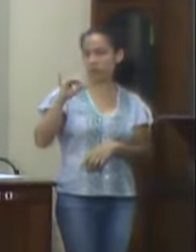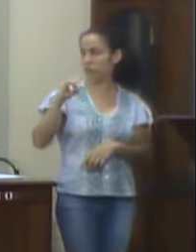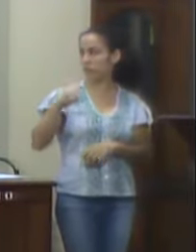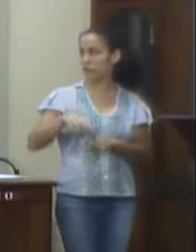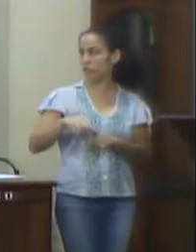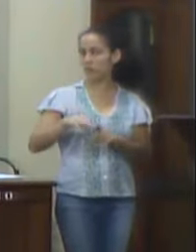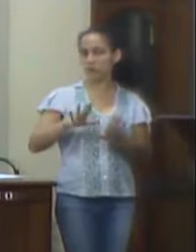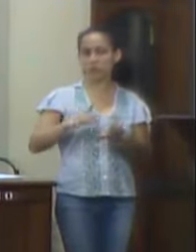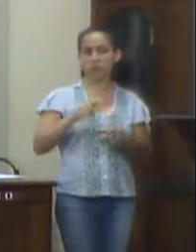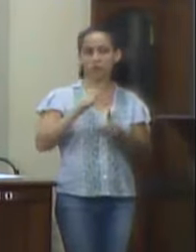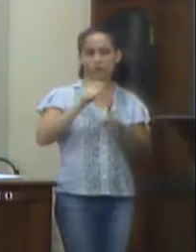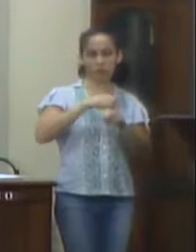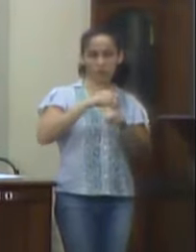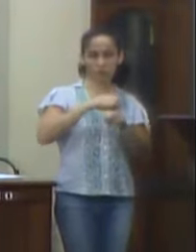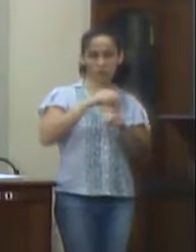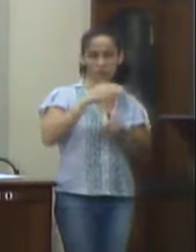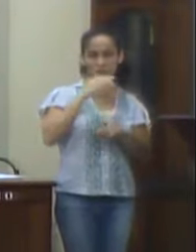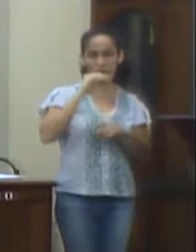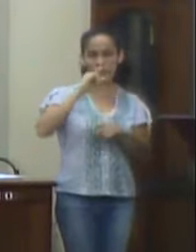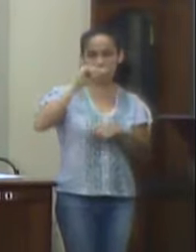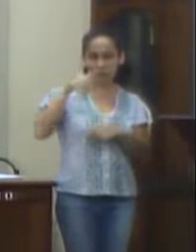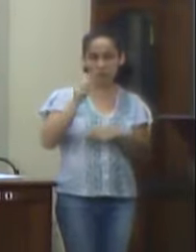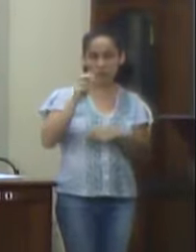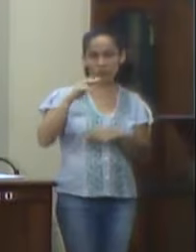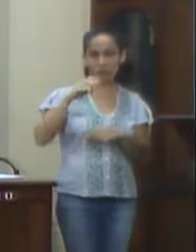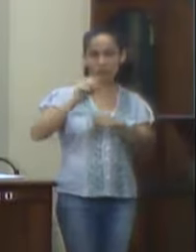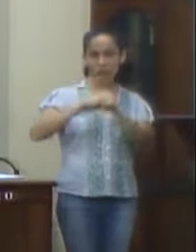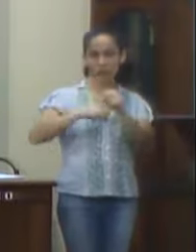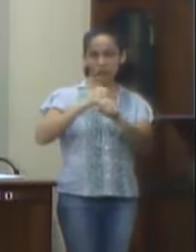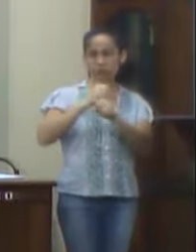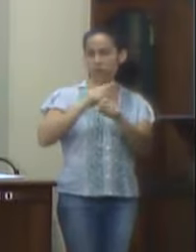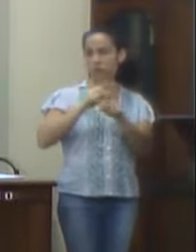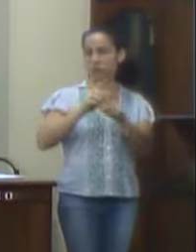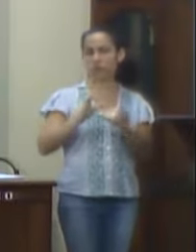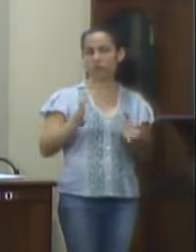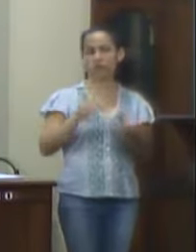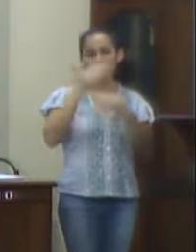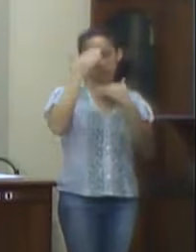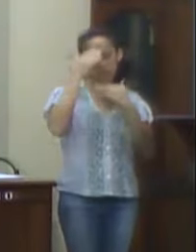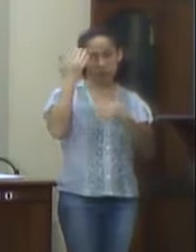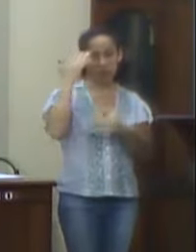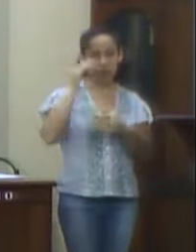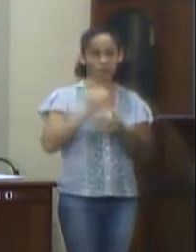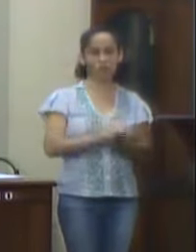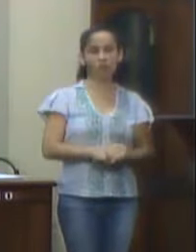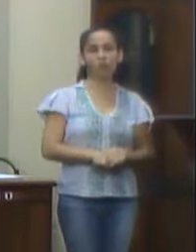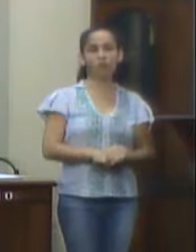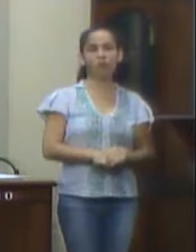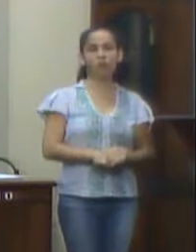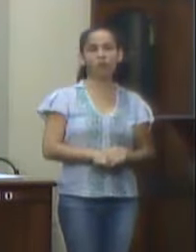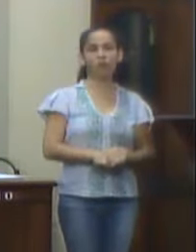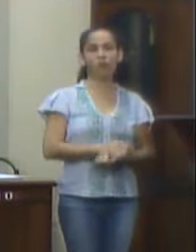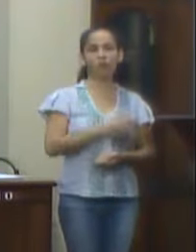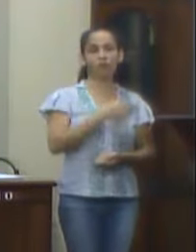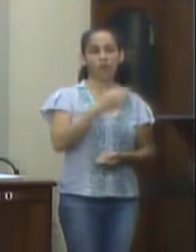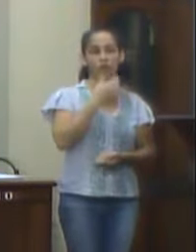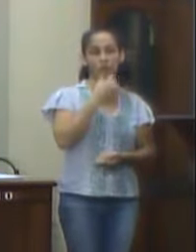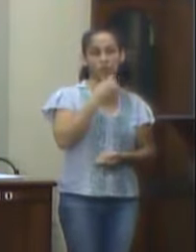para o mês de janeiro de 2019. Sem mais para o momento, aproveito para renovarmos o protesto de estima e consideração.